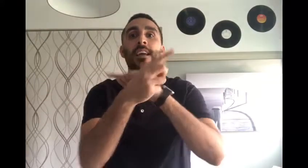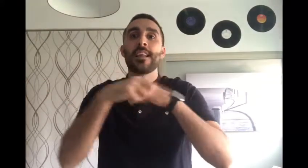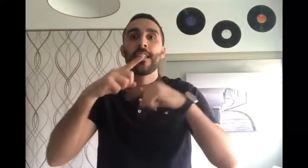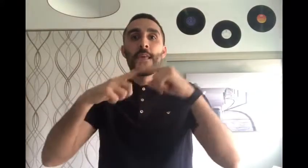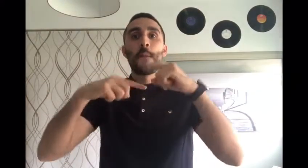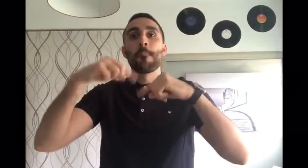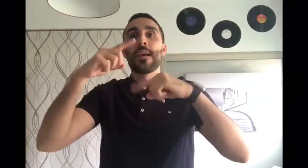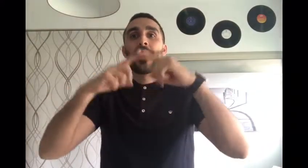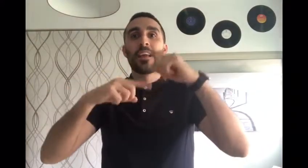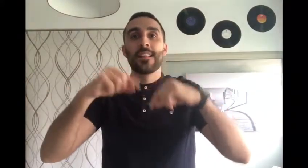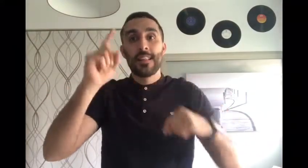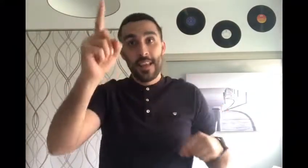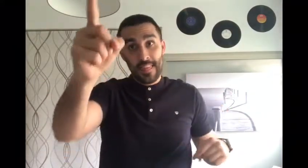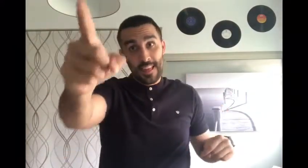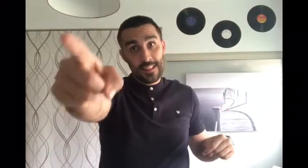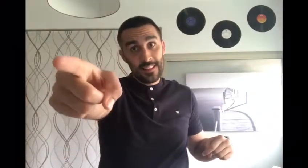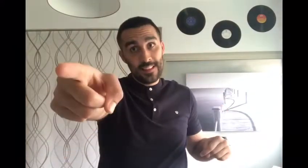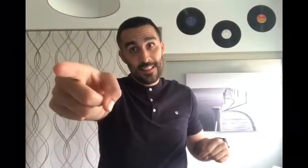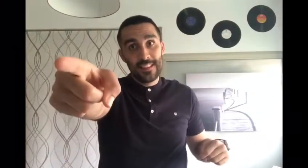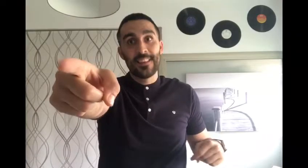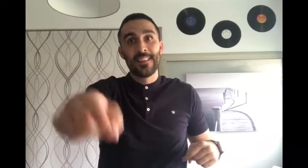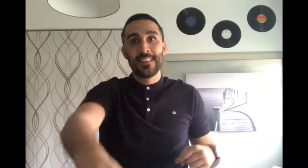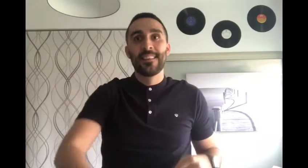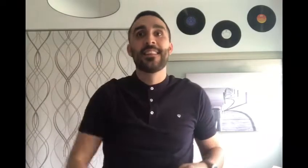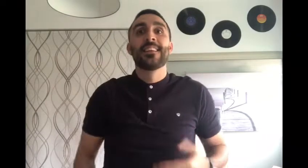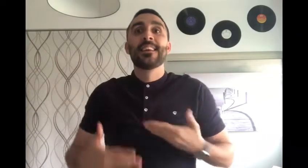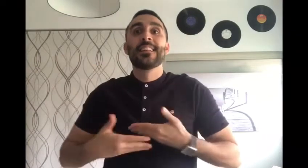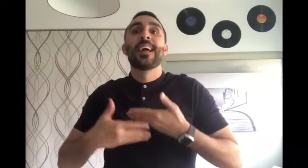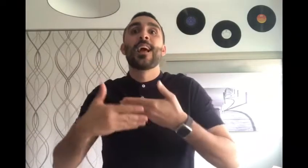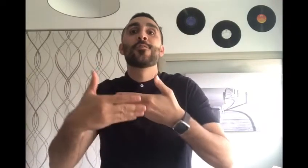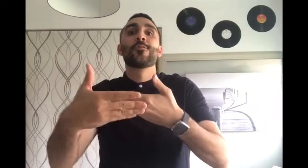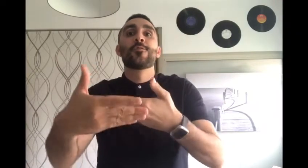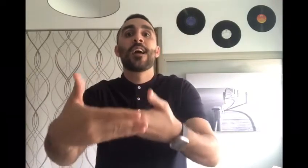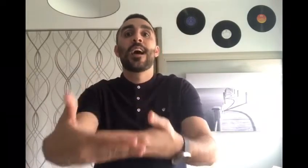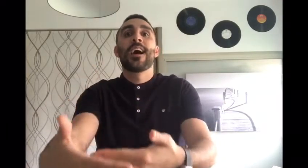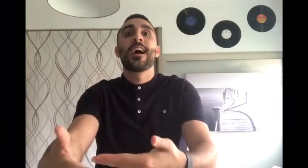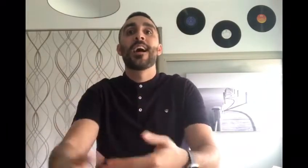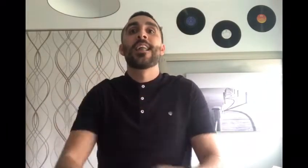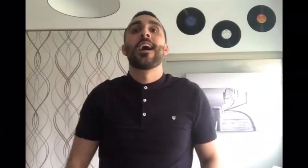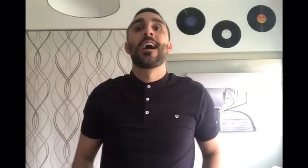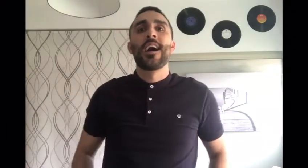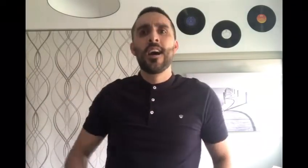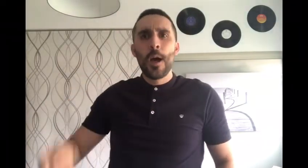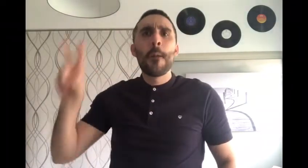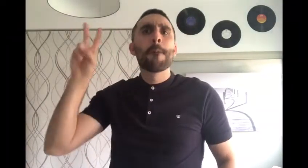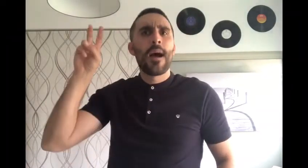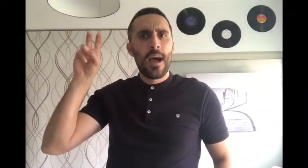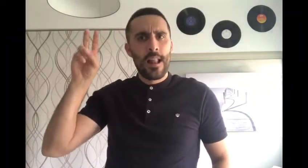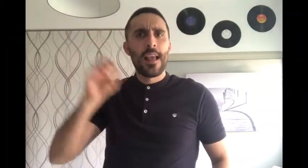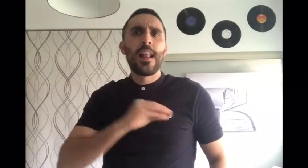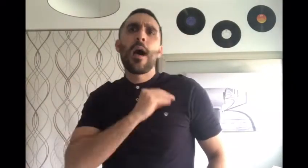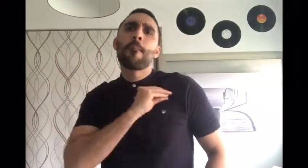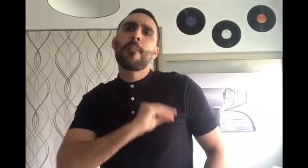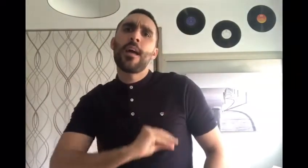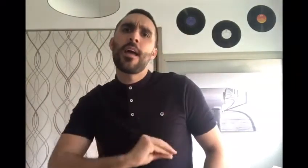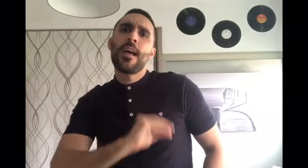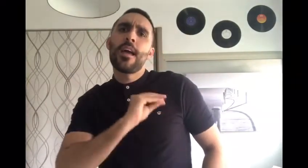depende de ti Te ayudará, vale la pena